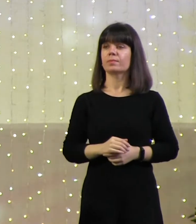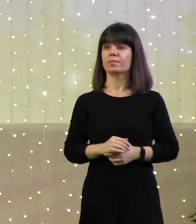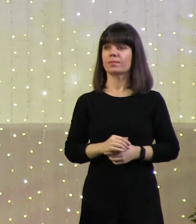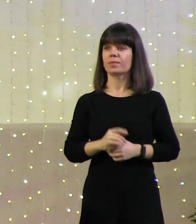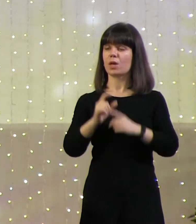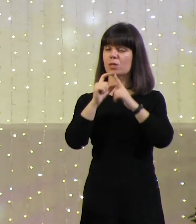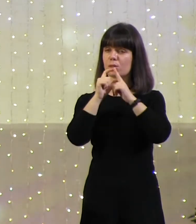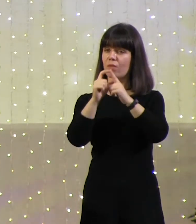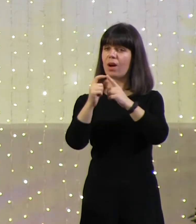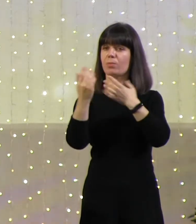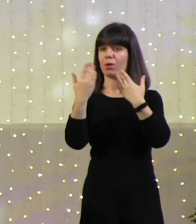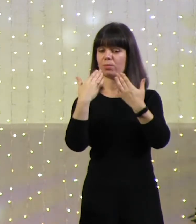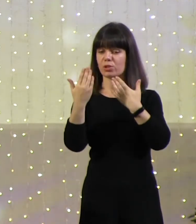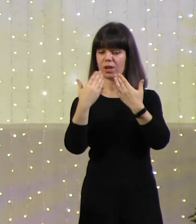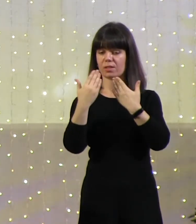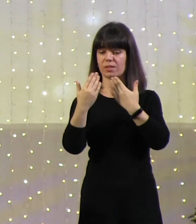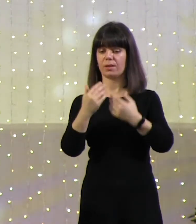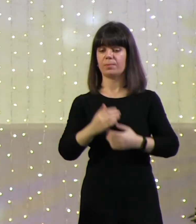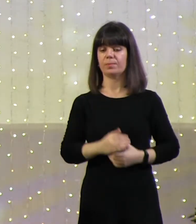Словами.